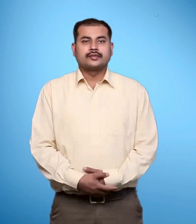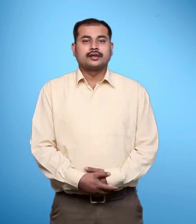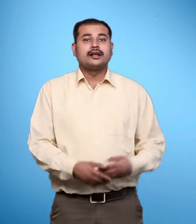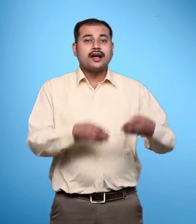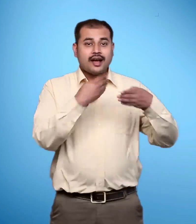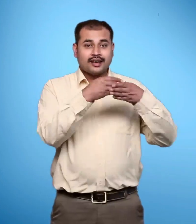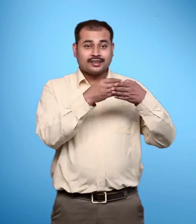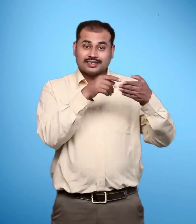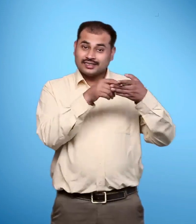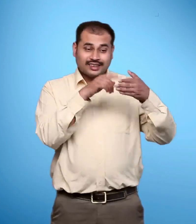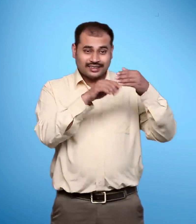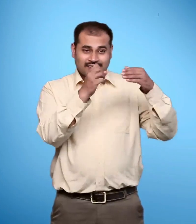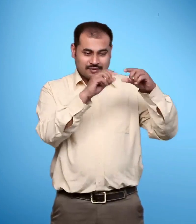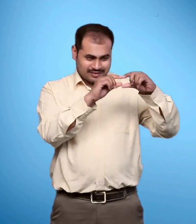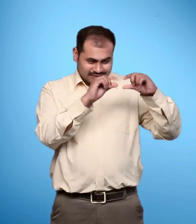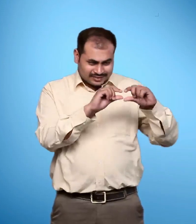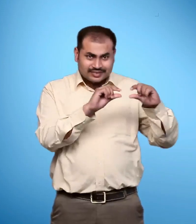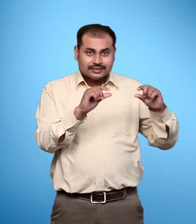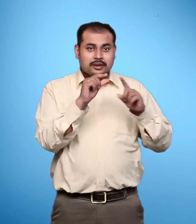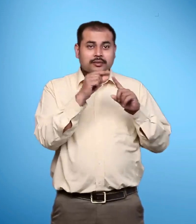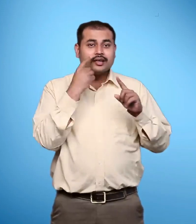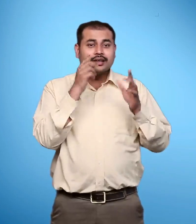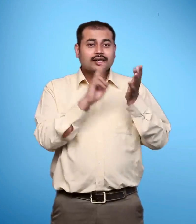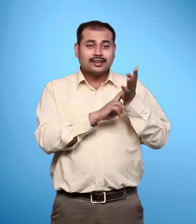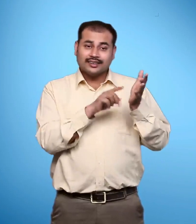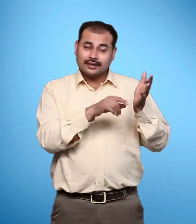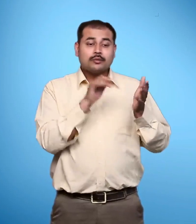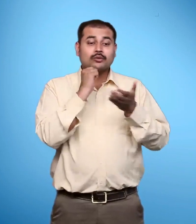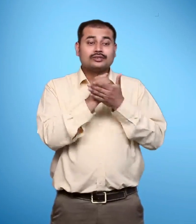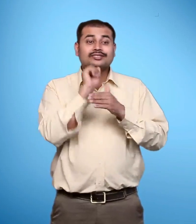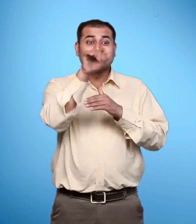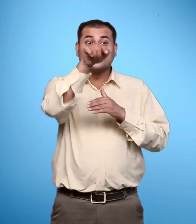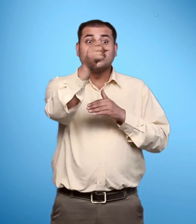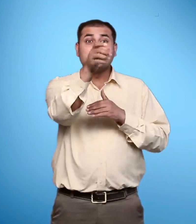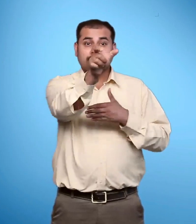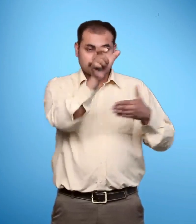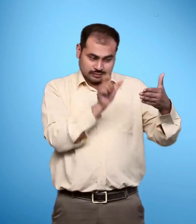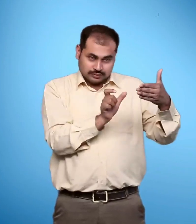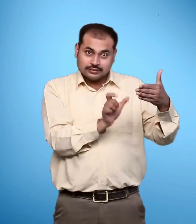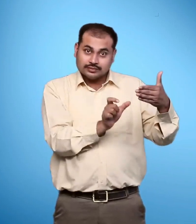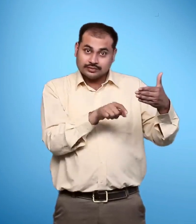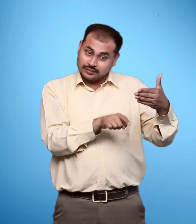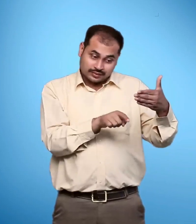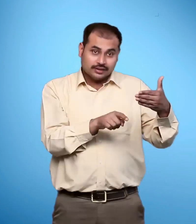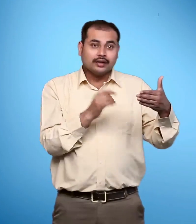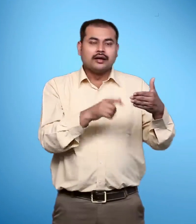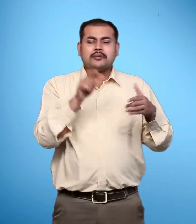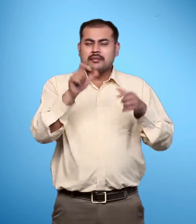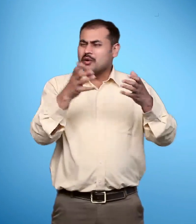पते के बाद पिन कोड लिखने से गंतवे स्थान का पता लगाने में डाक छांटने वाले